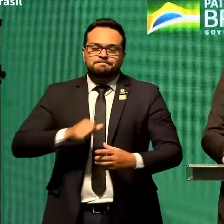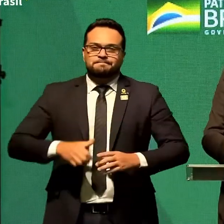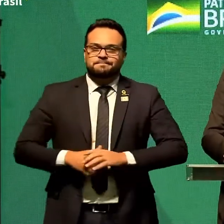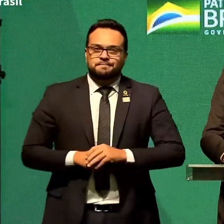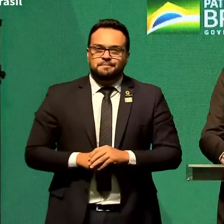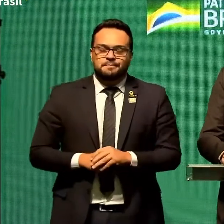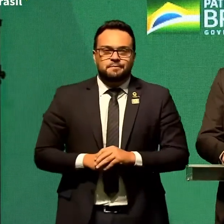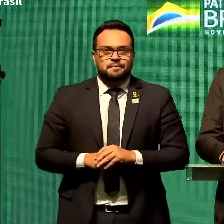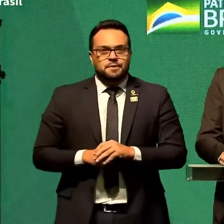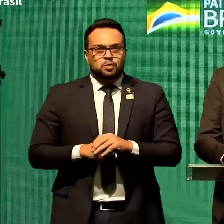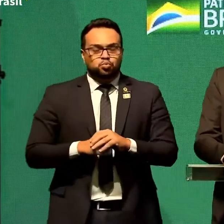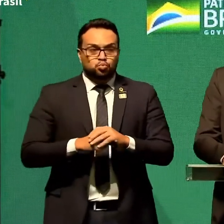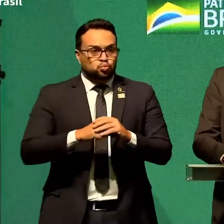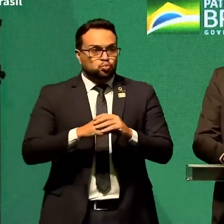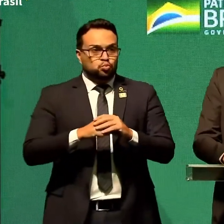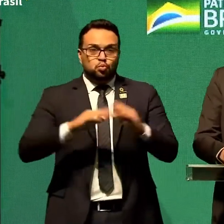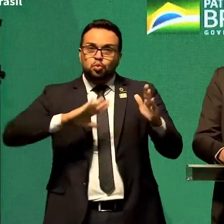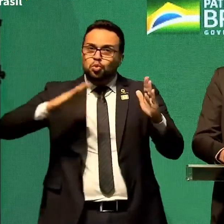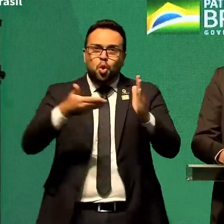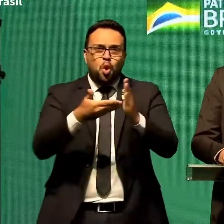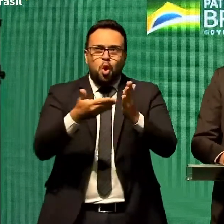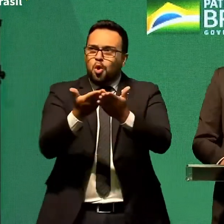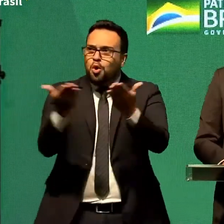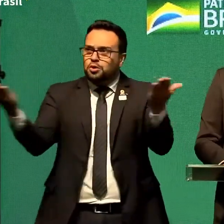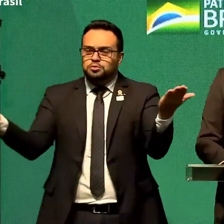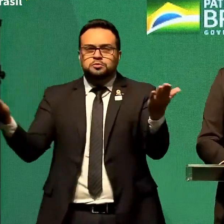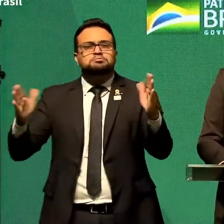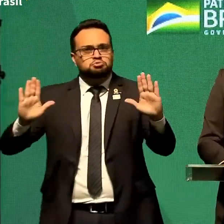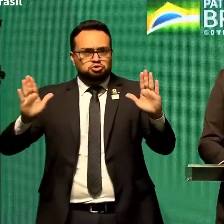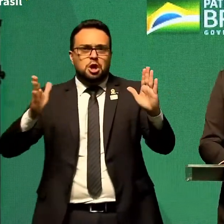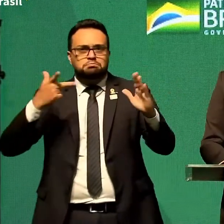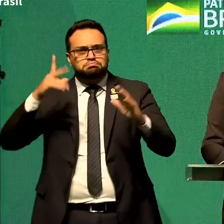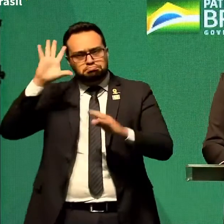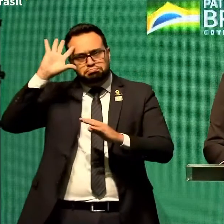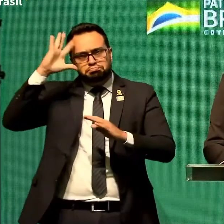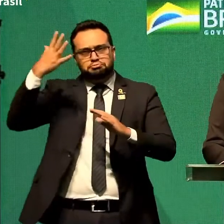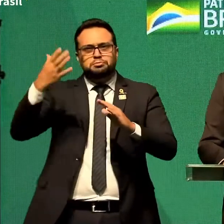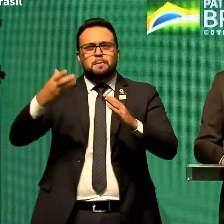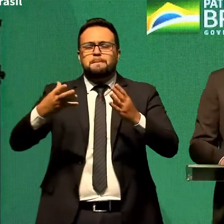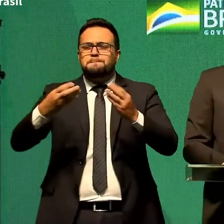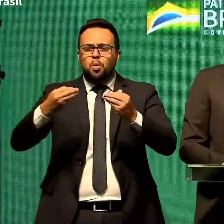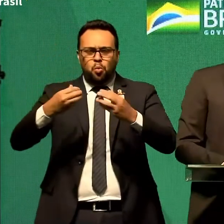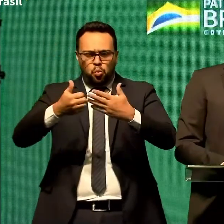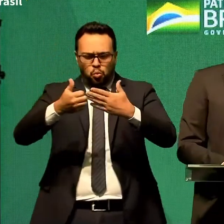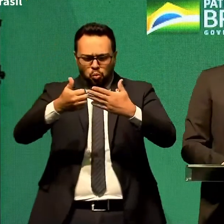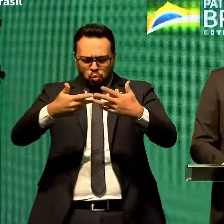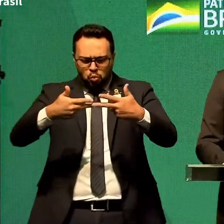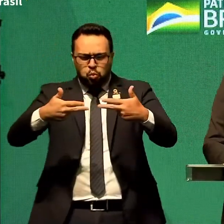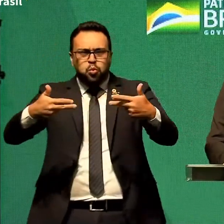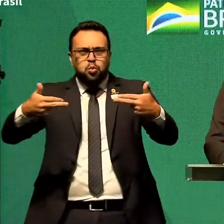Todos nós já decidimos alguma coisa, ou muita coisa, ao longo de nossa vida.